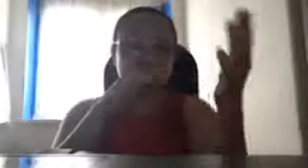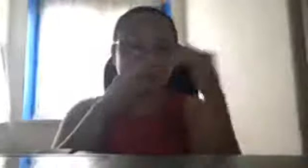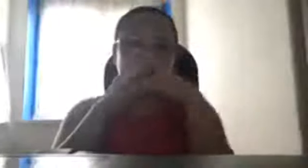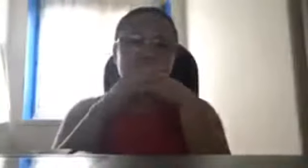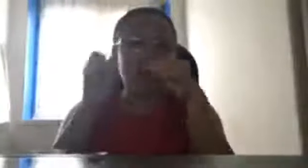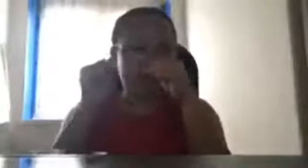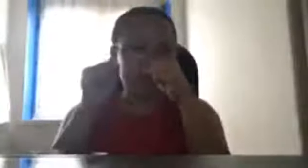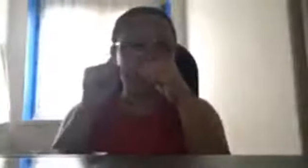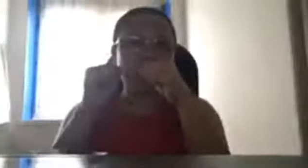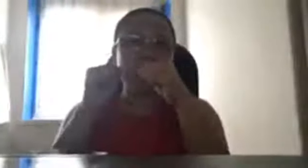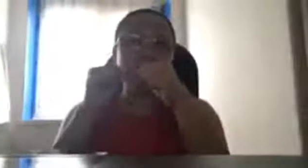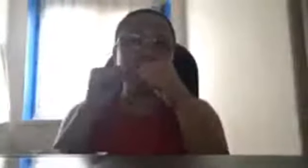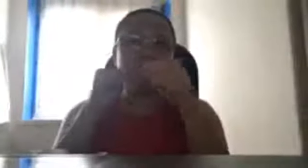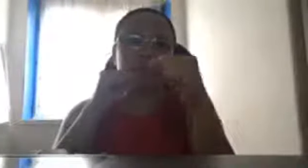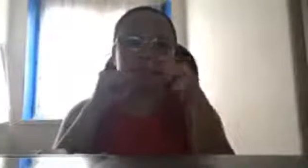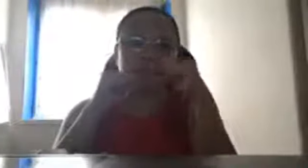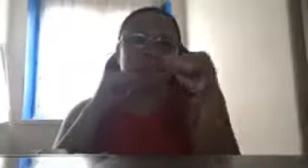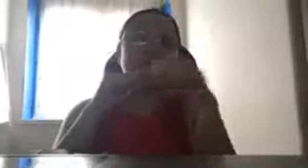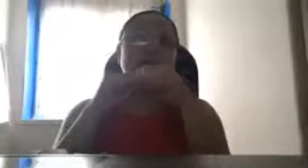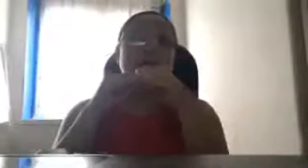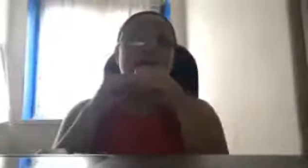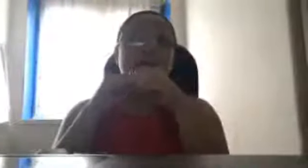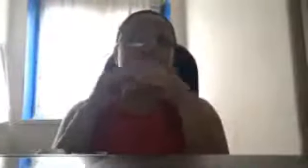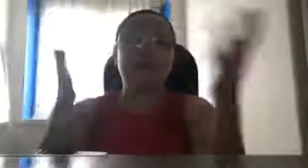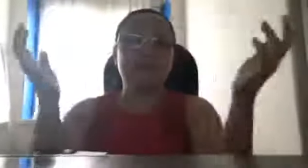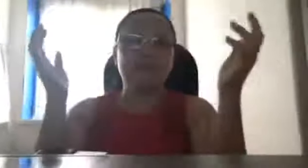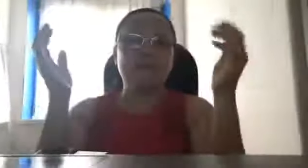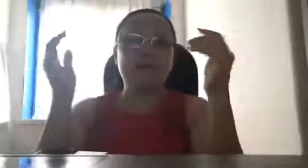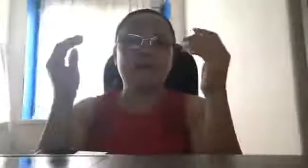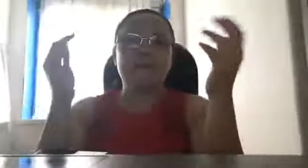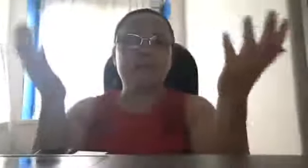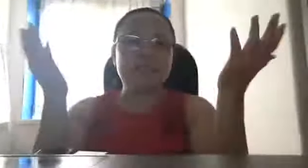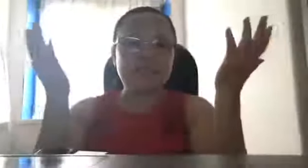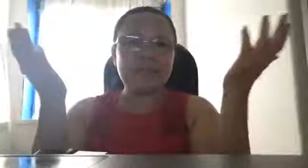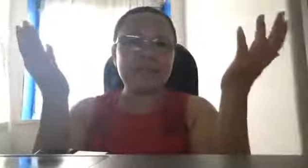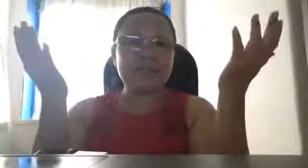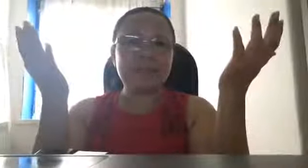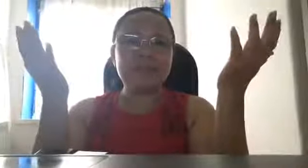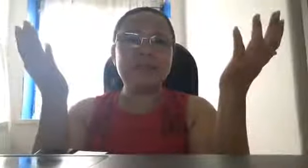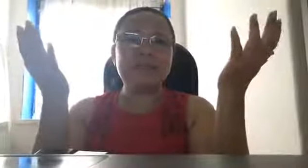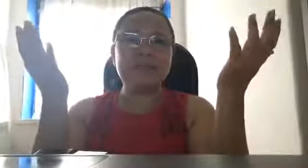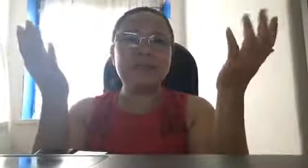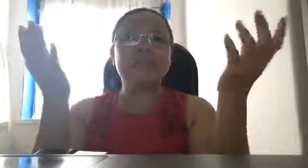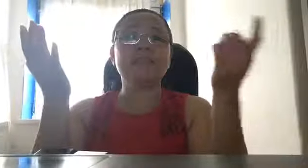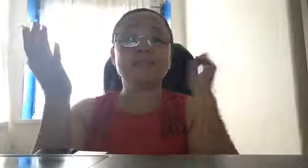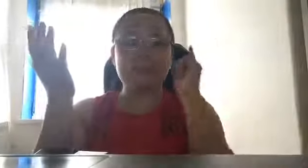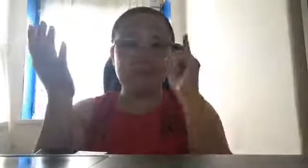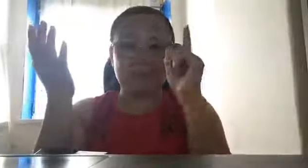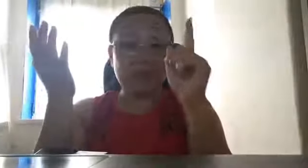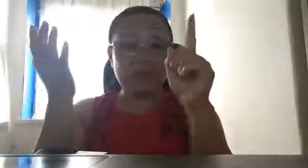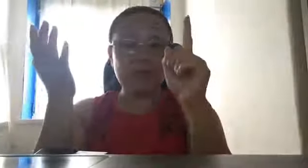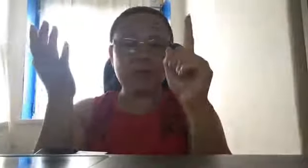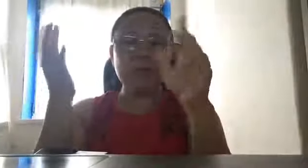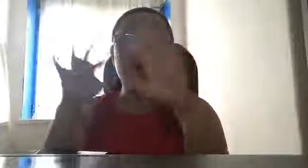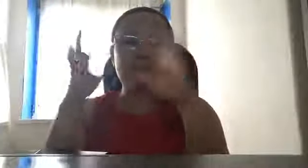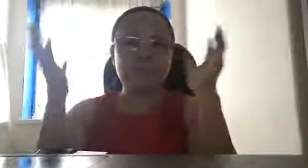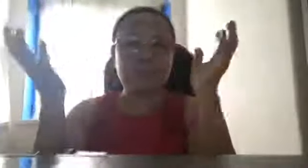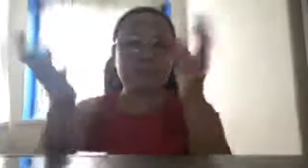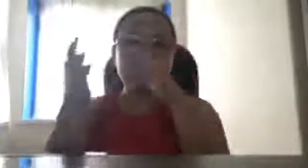-aral ka, mag-PME ka, o, mamatay ka man sa labanan, at least, ang ipinaglalaban mo, ay ang bayang